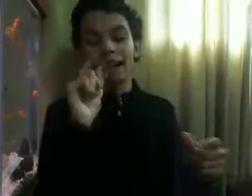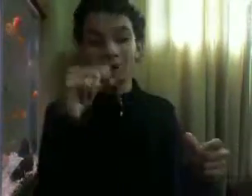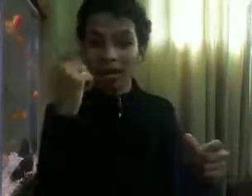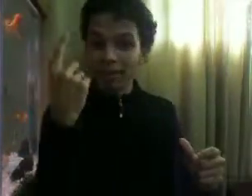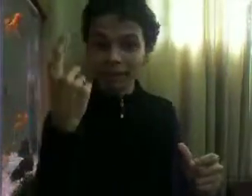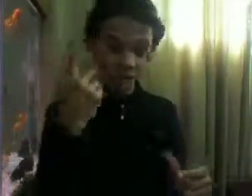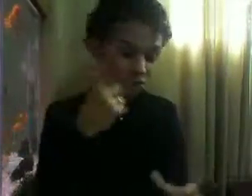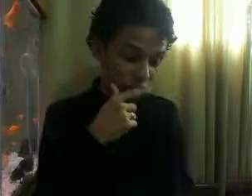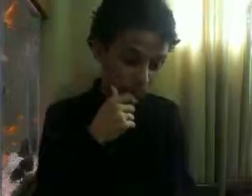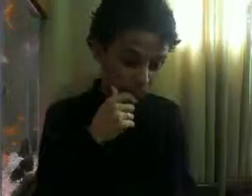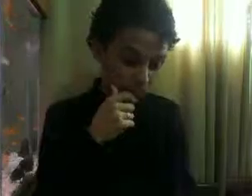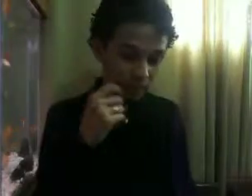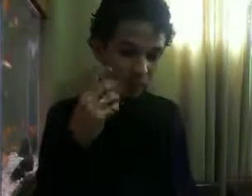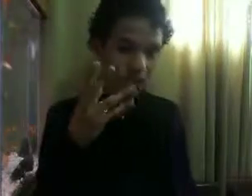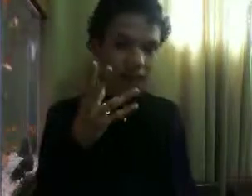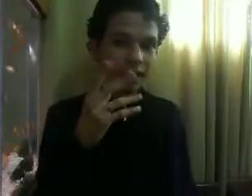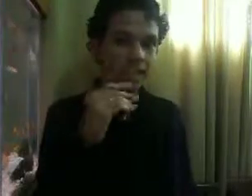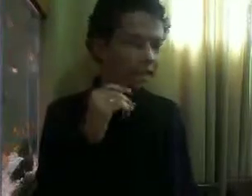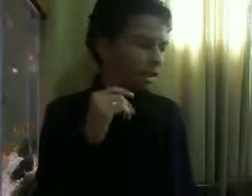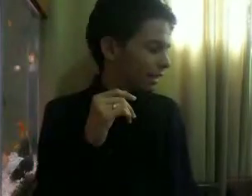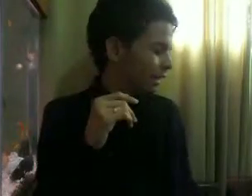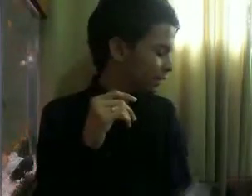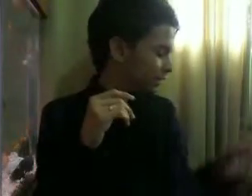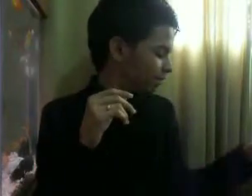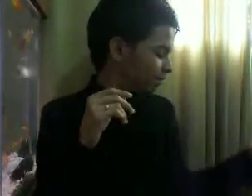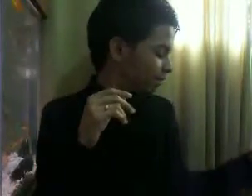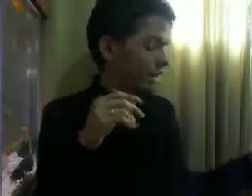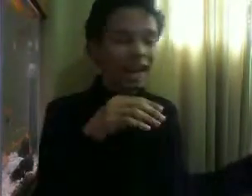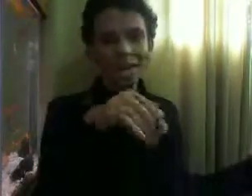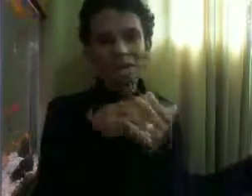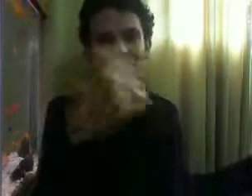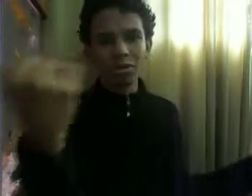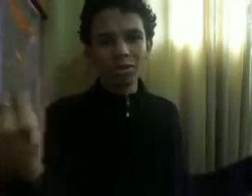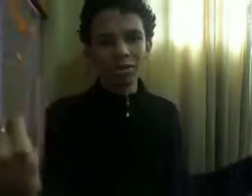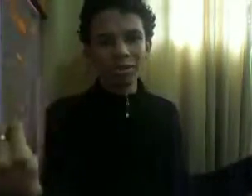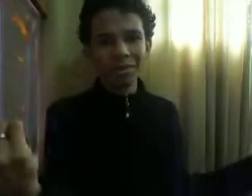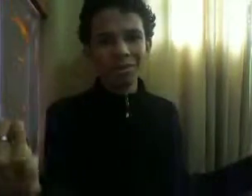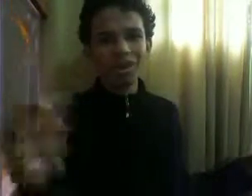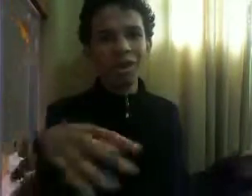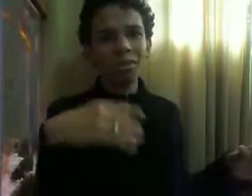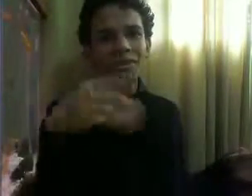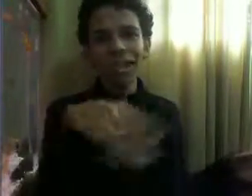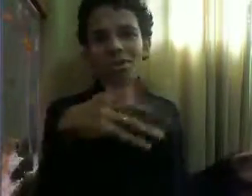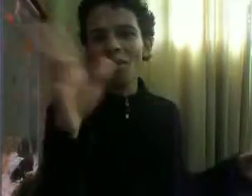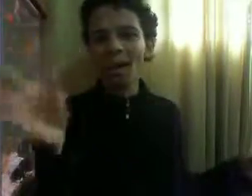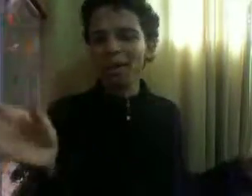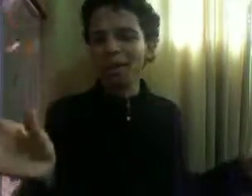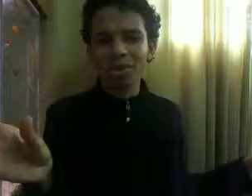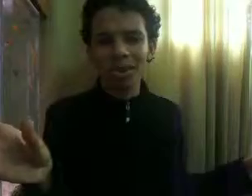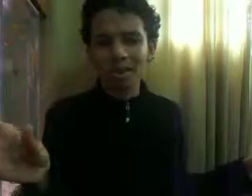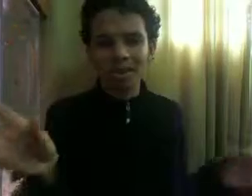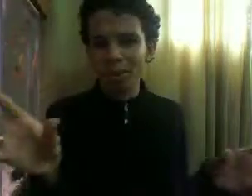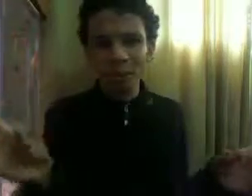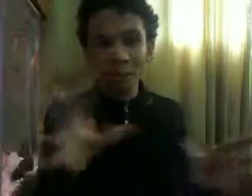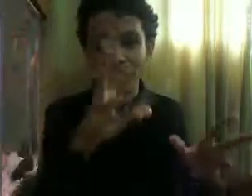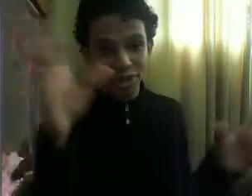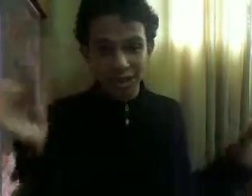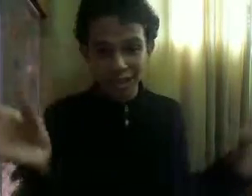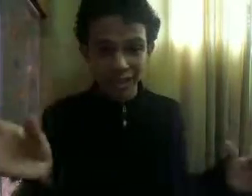agora faz sentido Tá E lá no filme Eles colocam Três ou quatro Histórias românticas dele